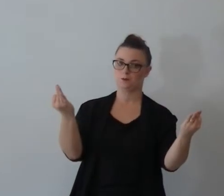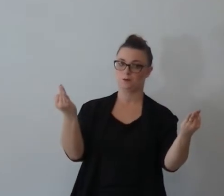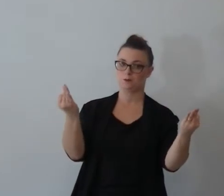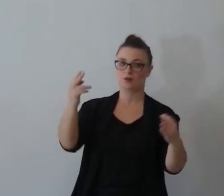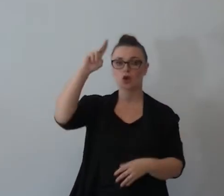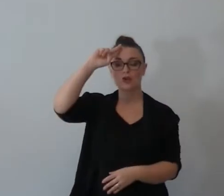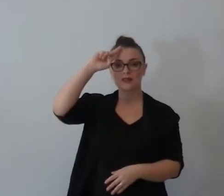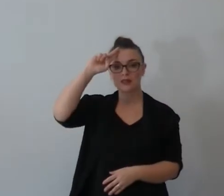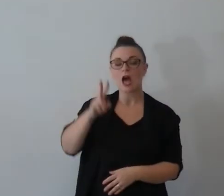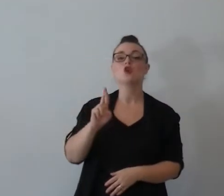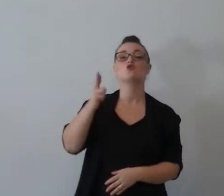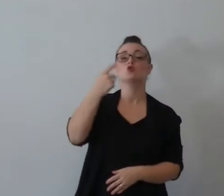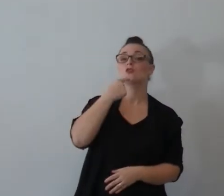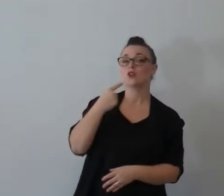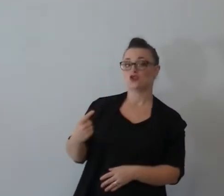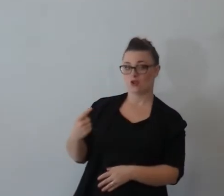che è già tuo